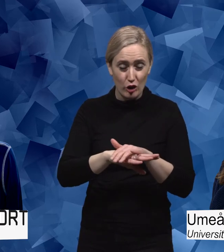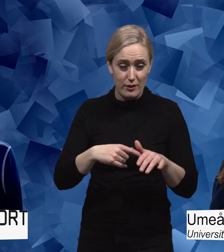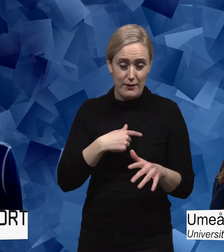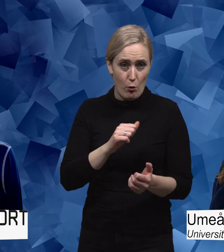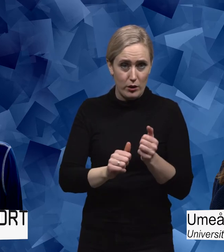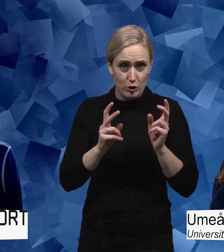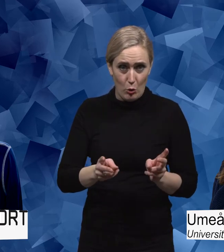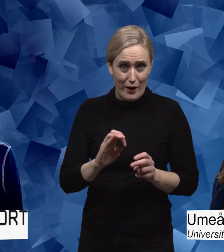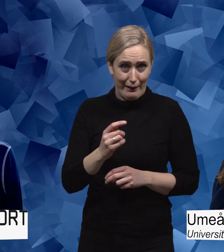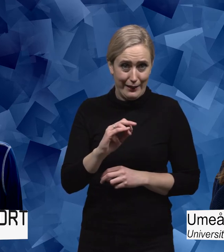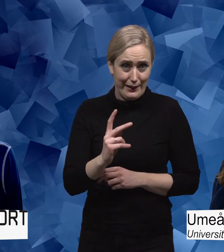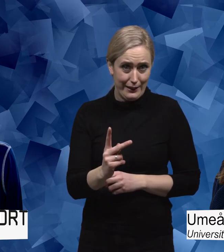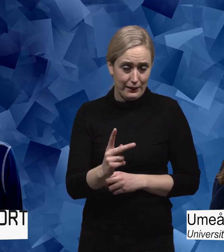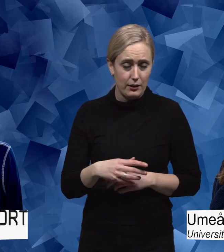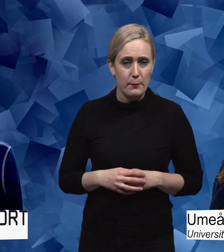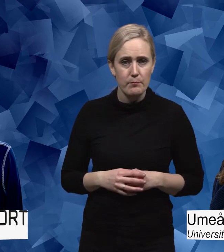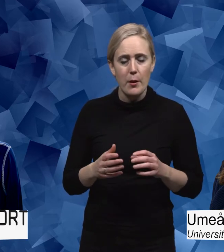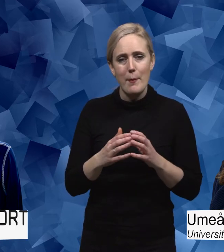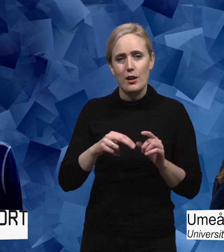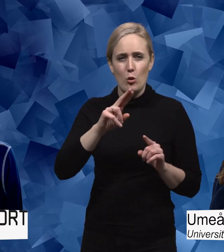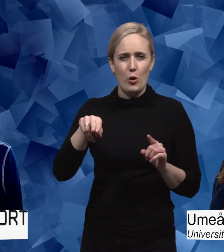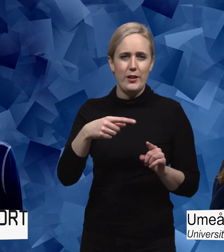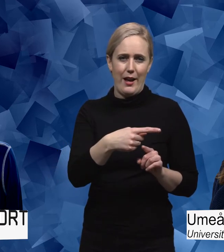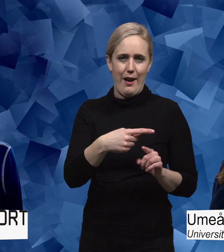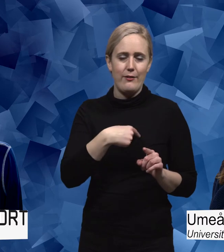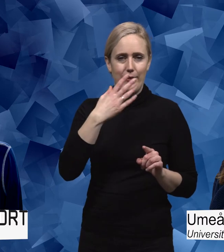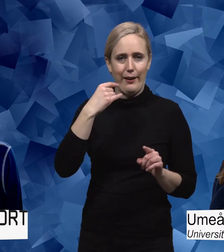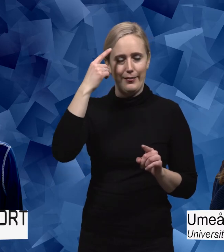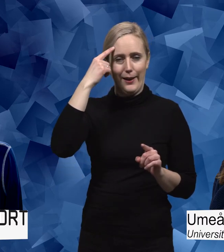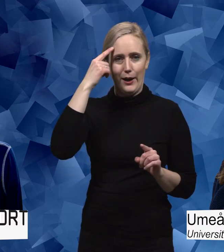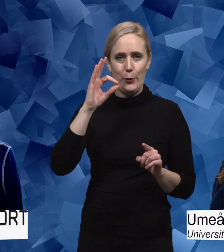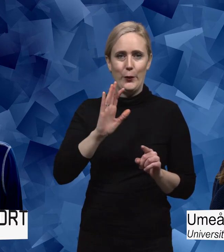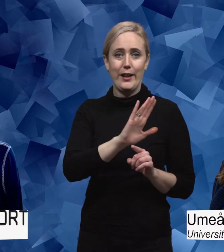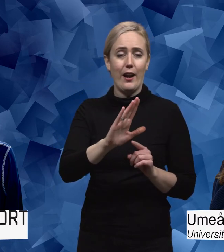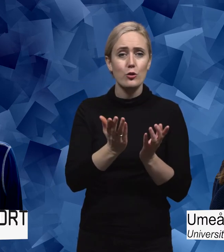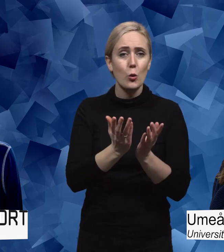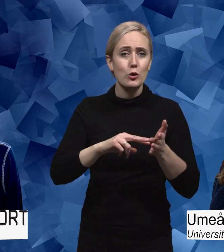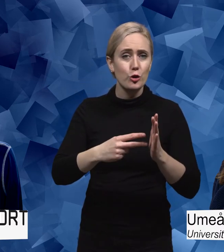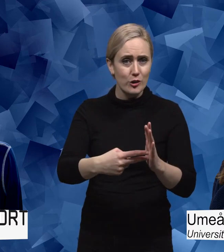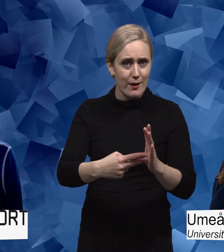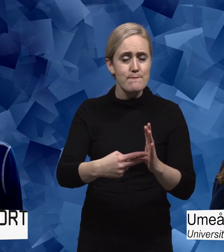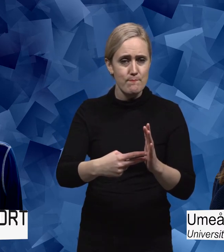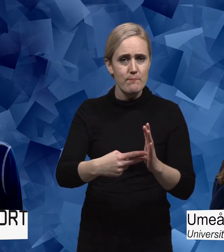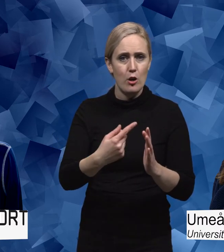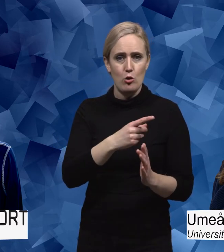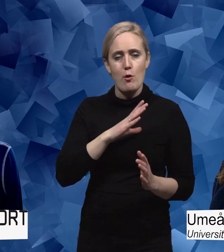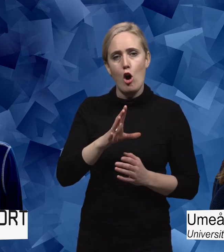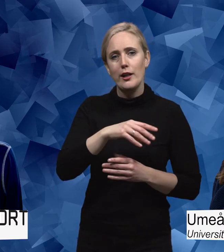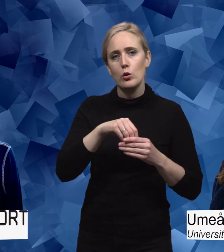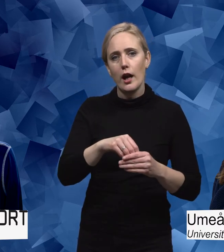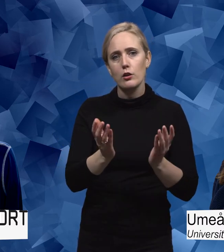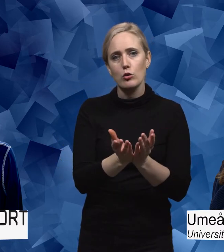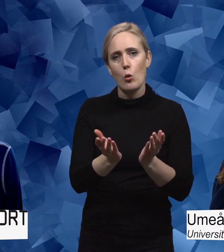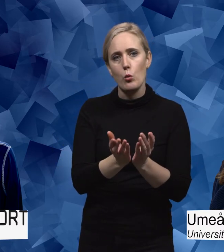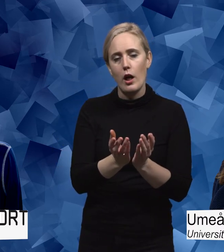Det är ju av etiska skäl. Men man kan ju dra en parallell också till det norska skolsystemet. Där har man exempelvis en